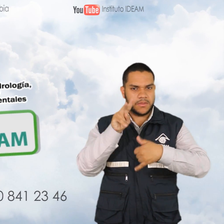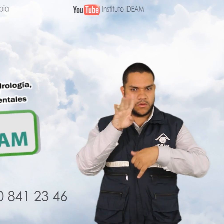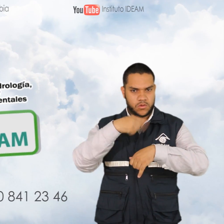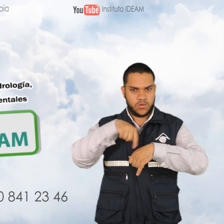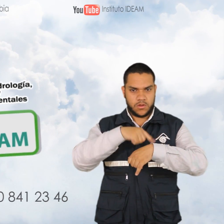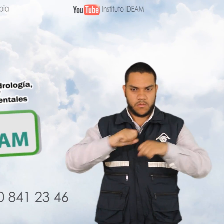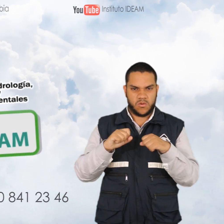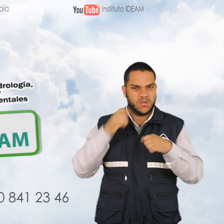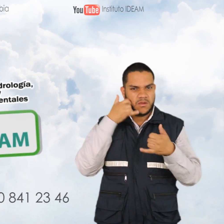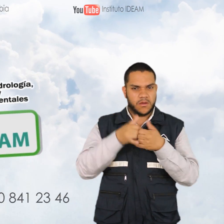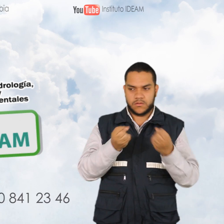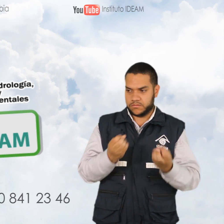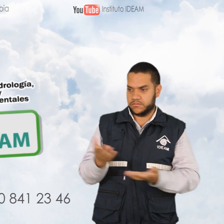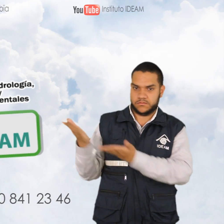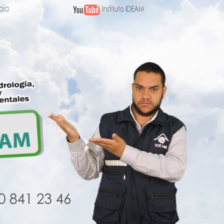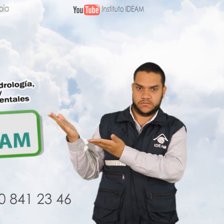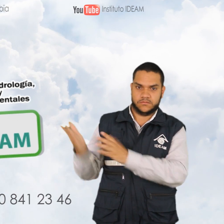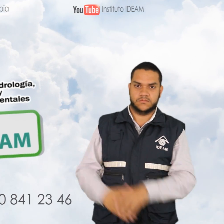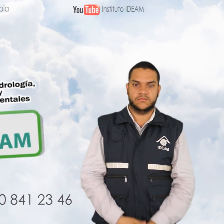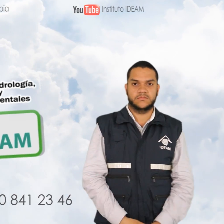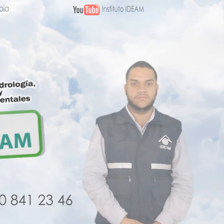Bogotá a los teléfonos que aparecen en pantalla.